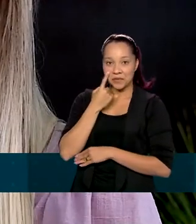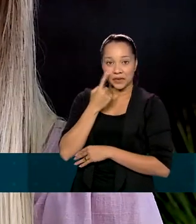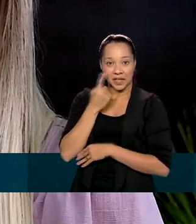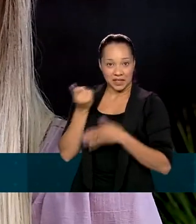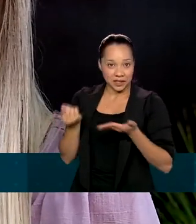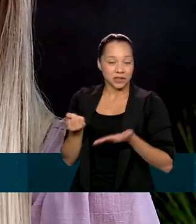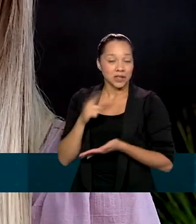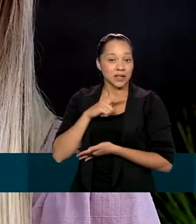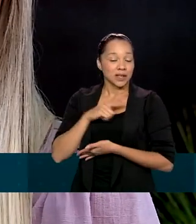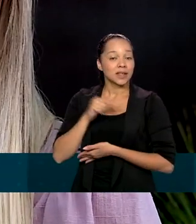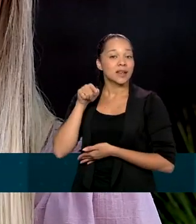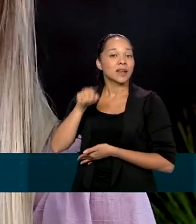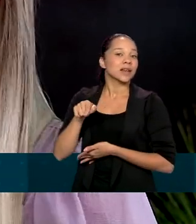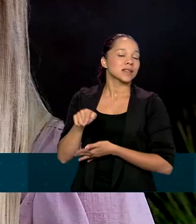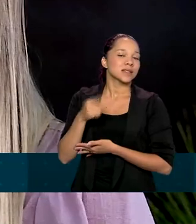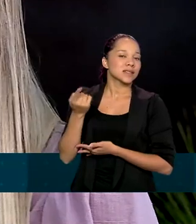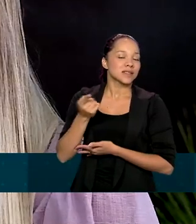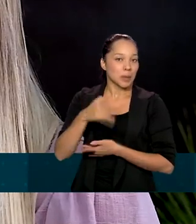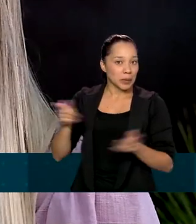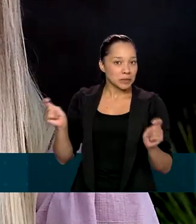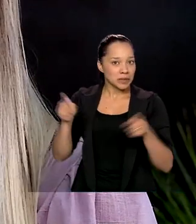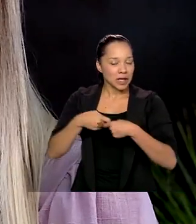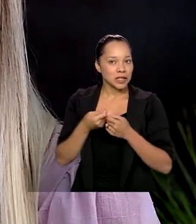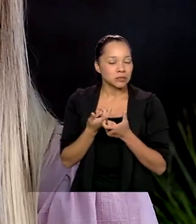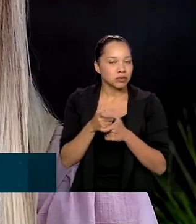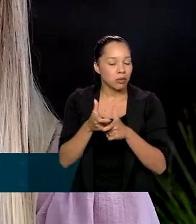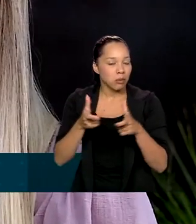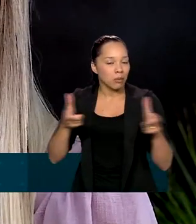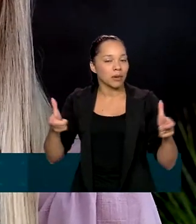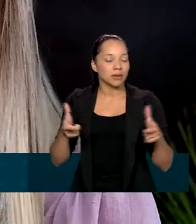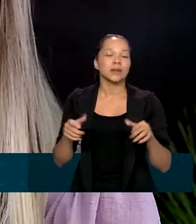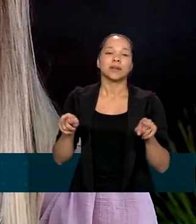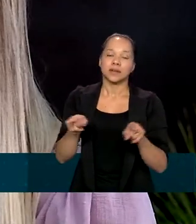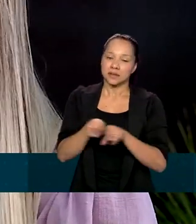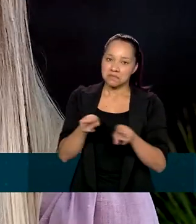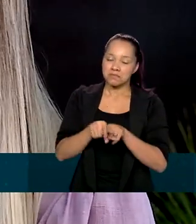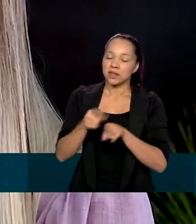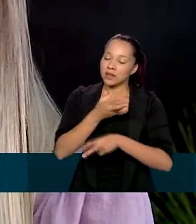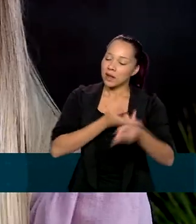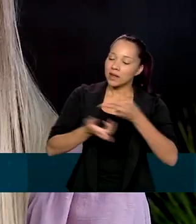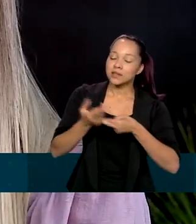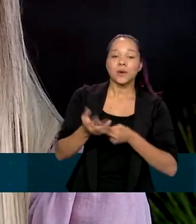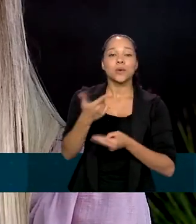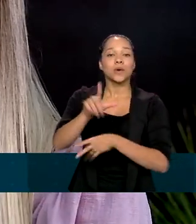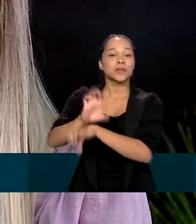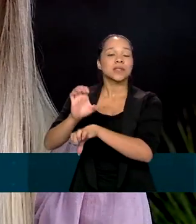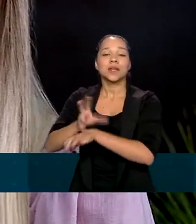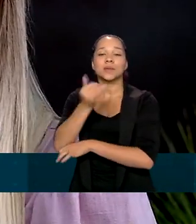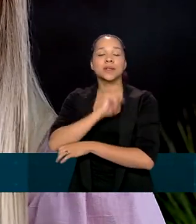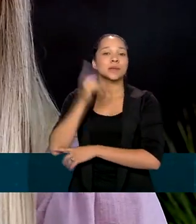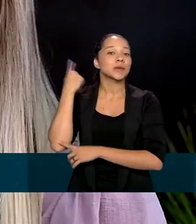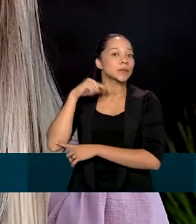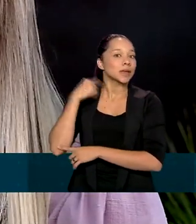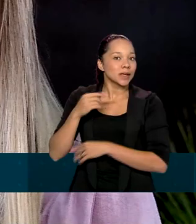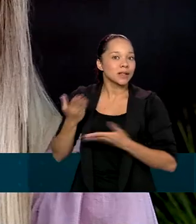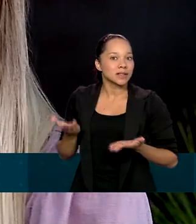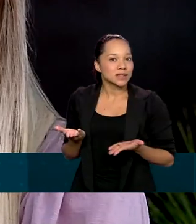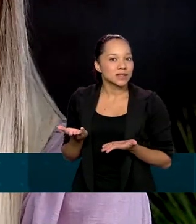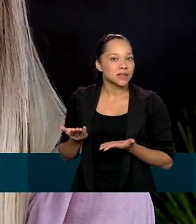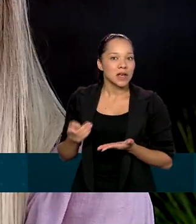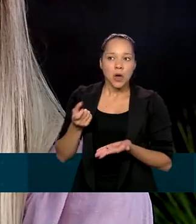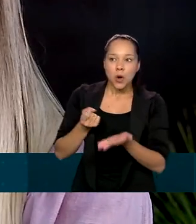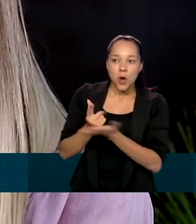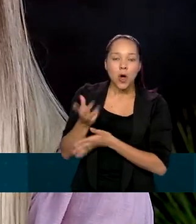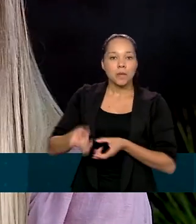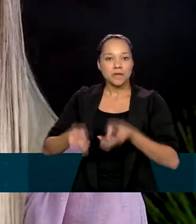possibilidade de crescimento, também essa relação com outros estados, igual Minas, por exemplo. Compra e